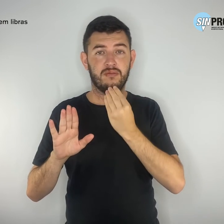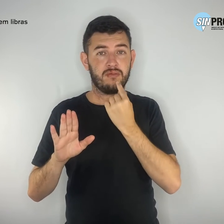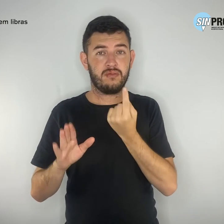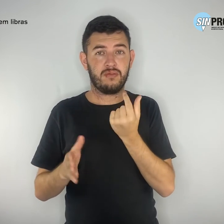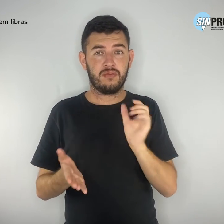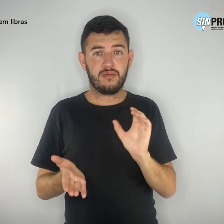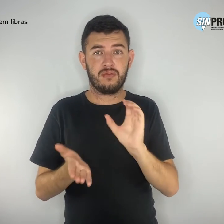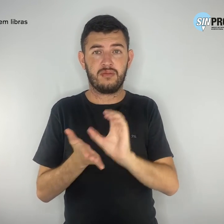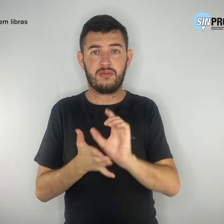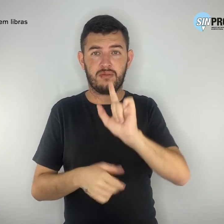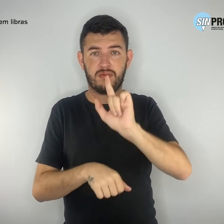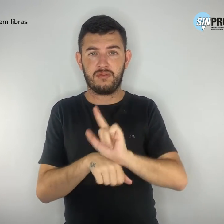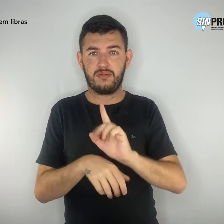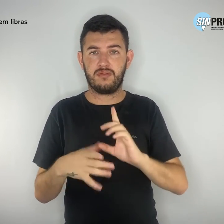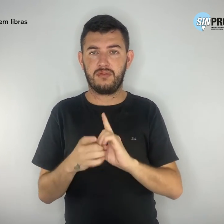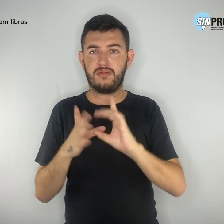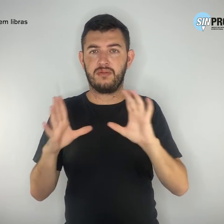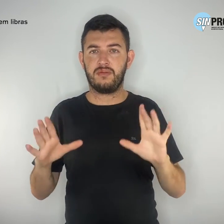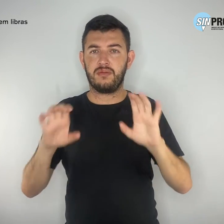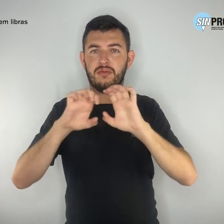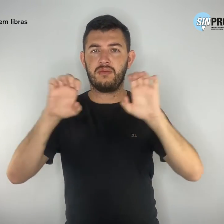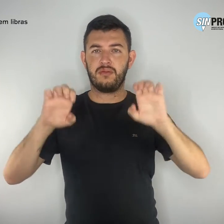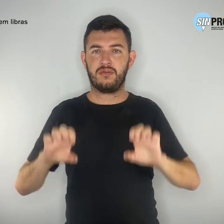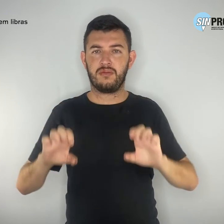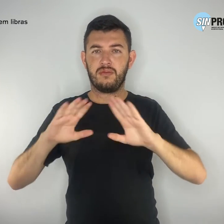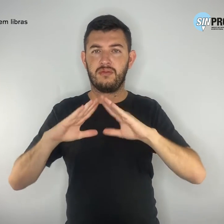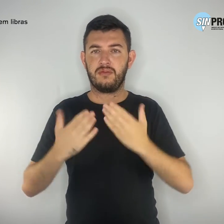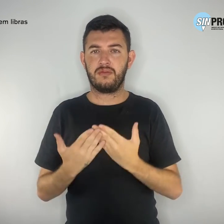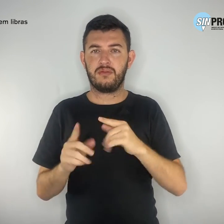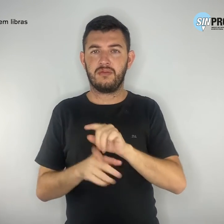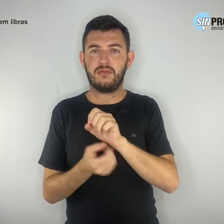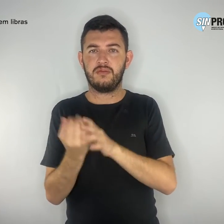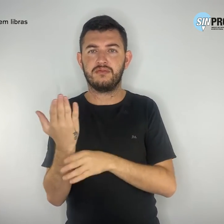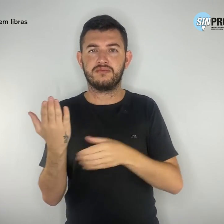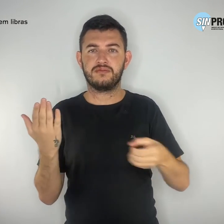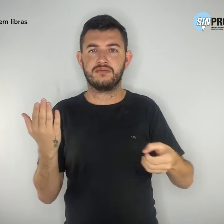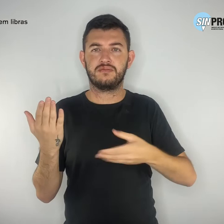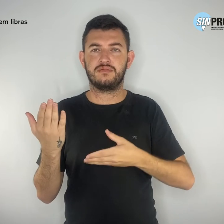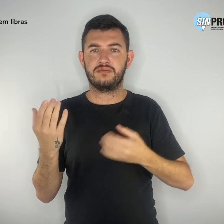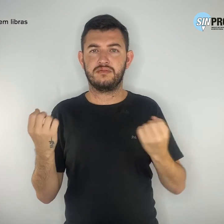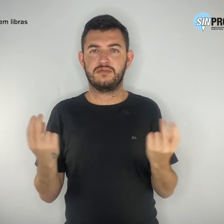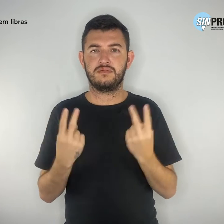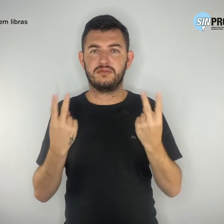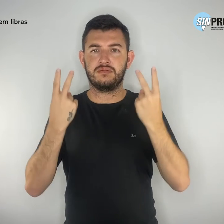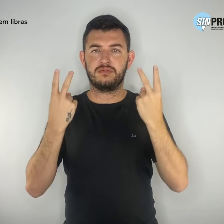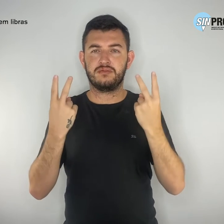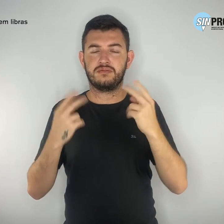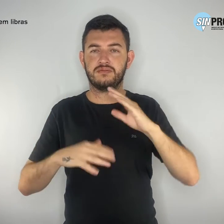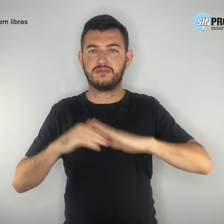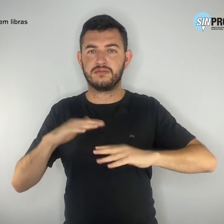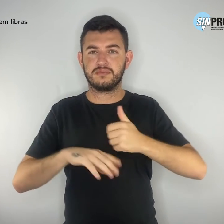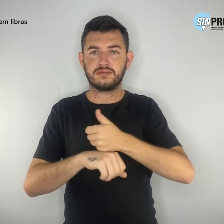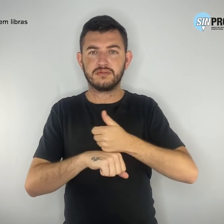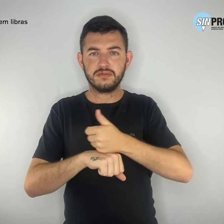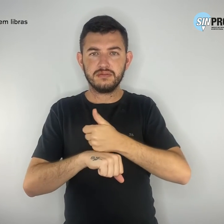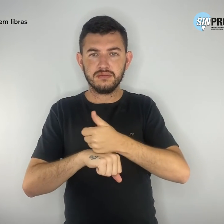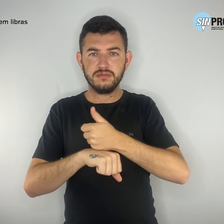estruturas das escolas, construir novas e valorizar os profissionais, optaram